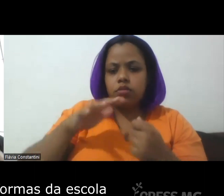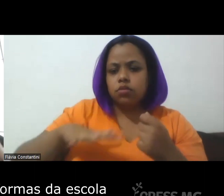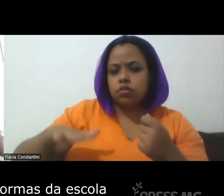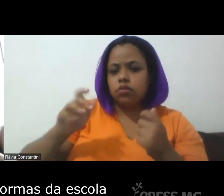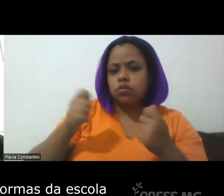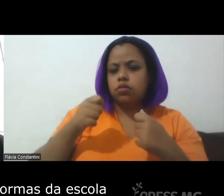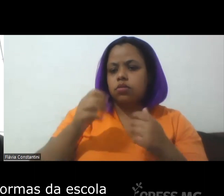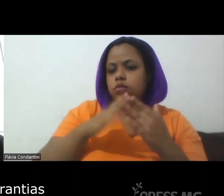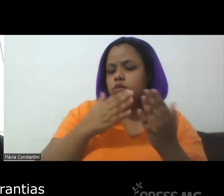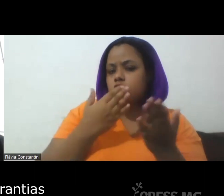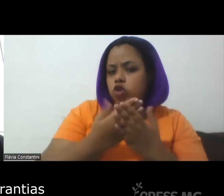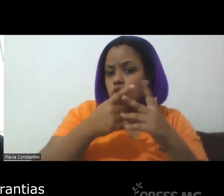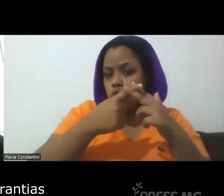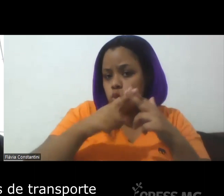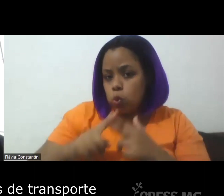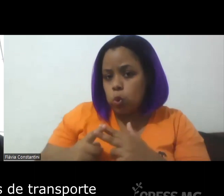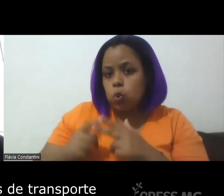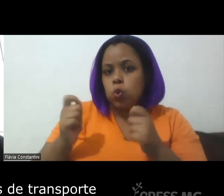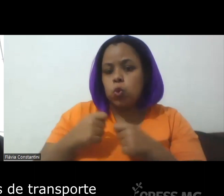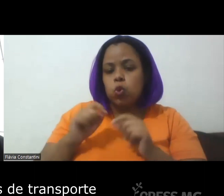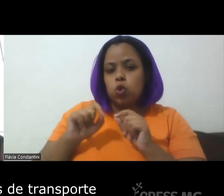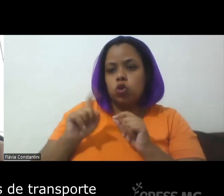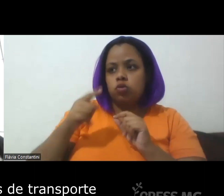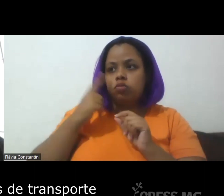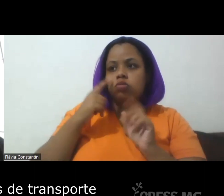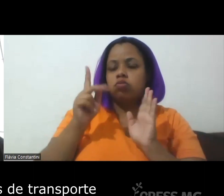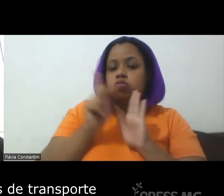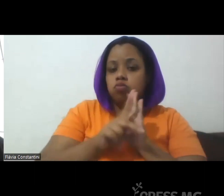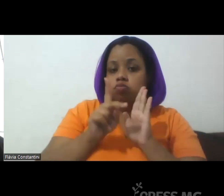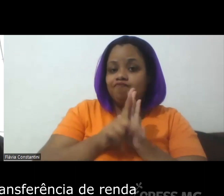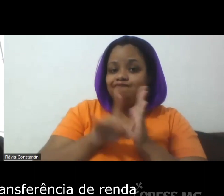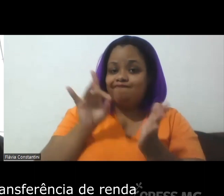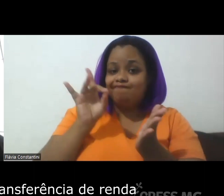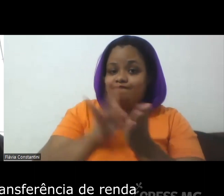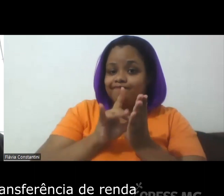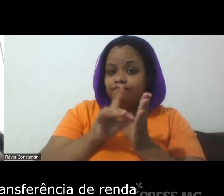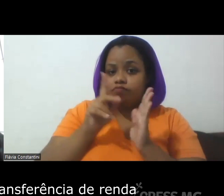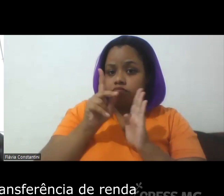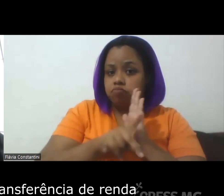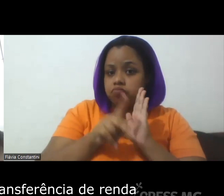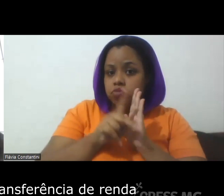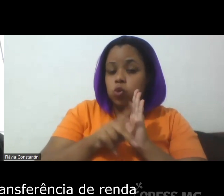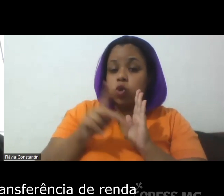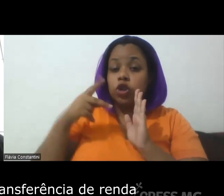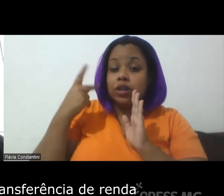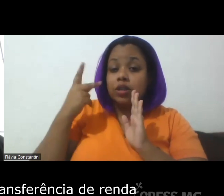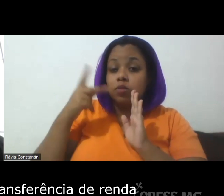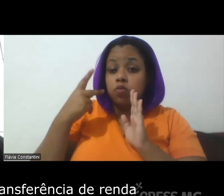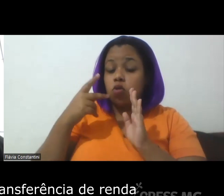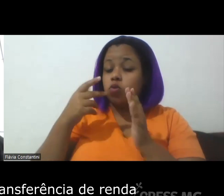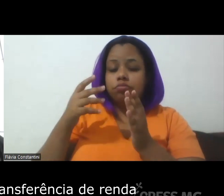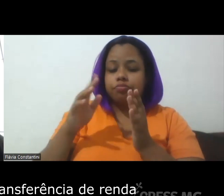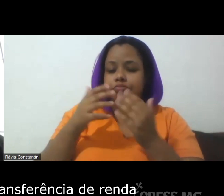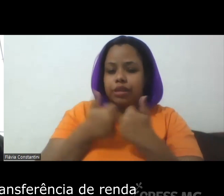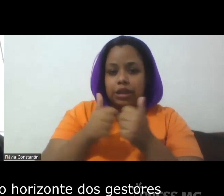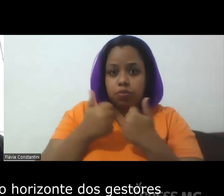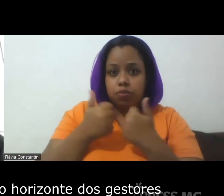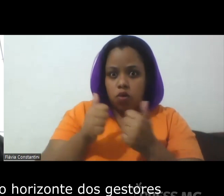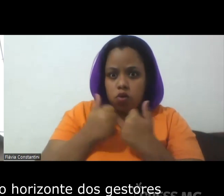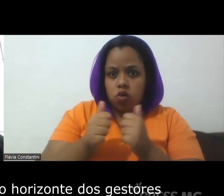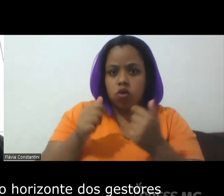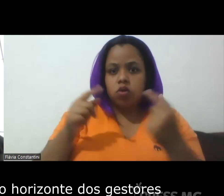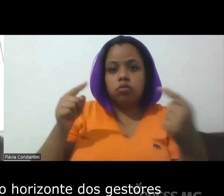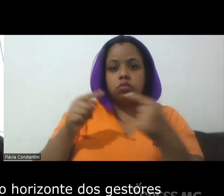da escola né de garantias de programas de transporte né de programas de transferência de renda né